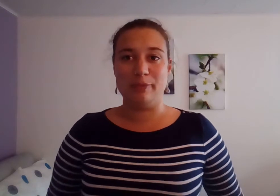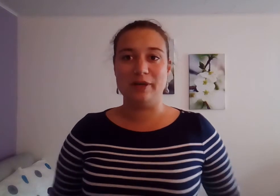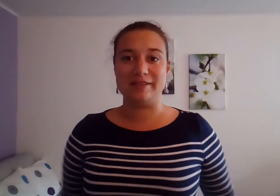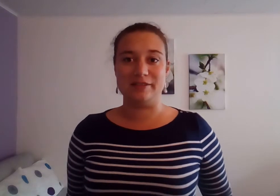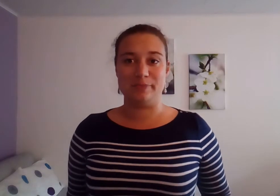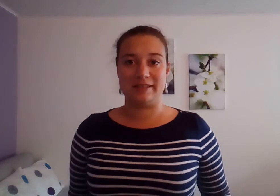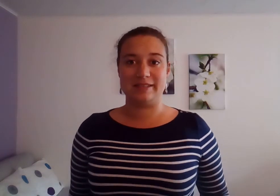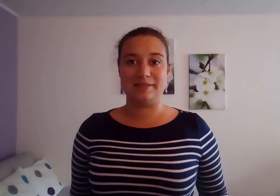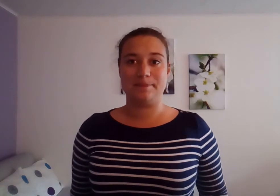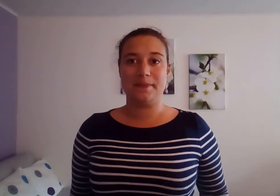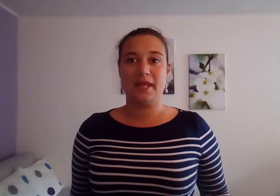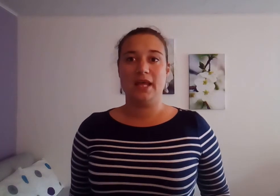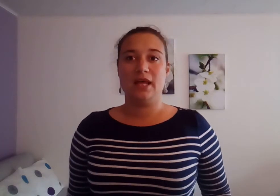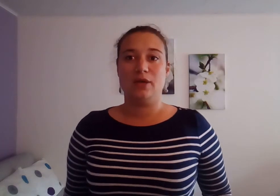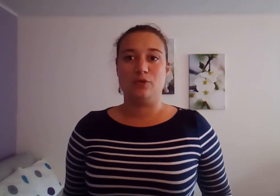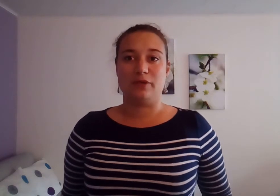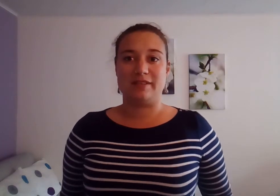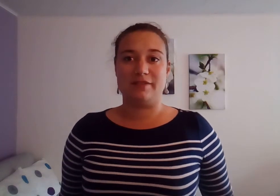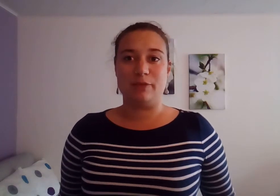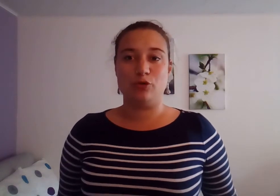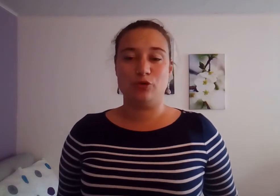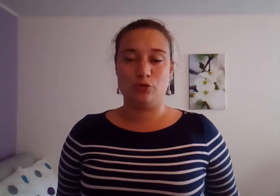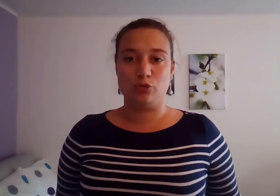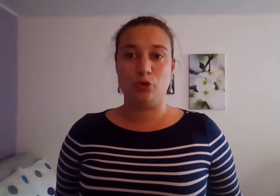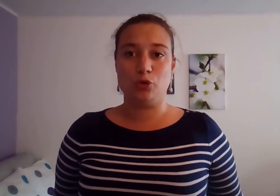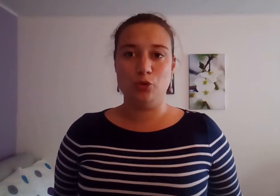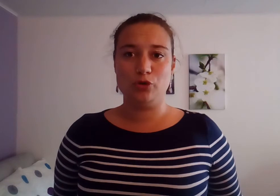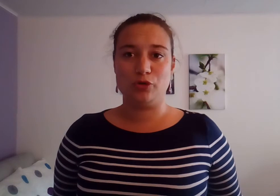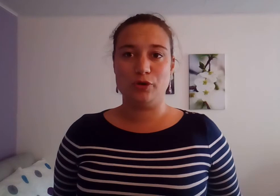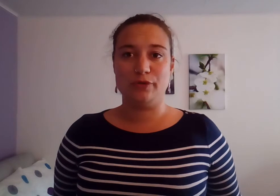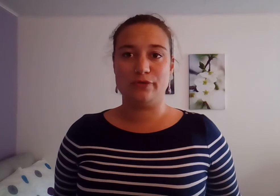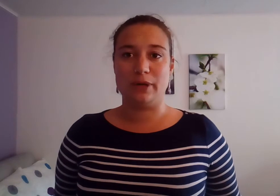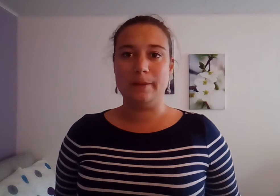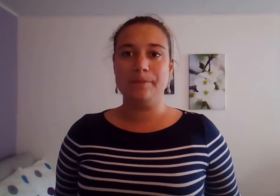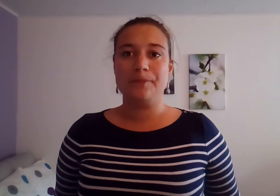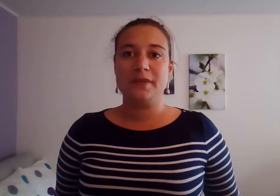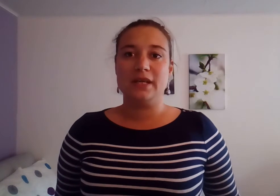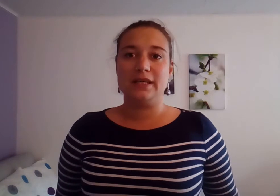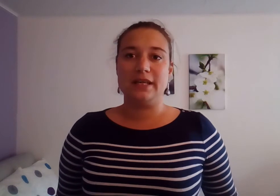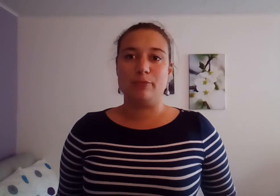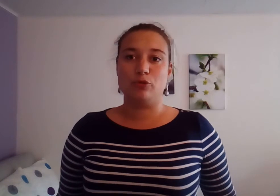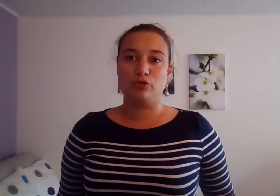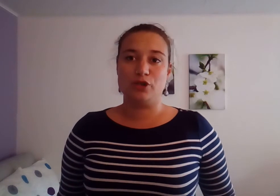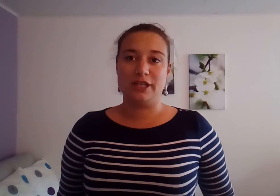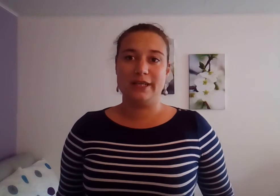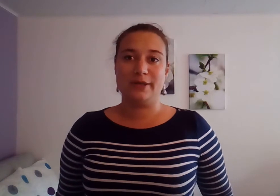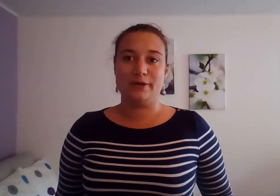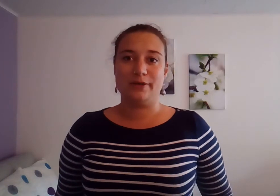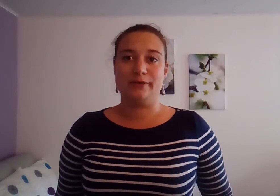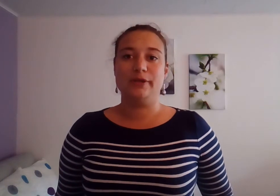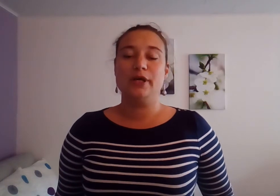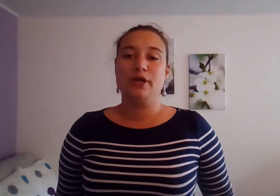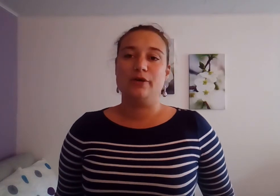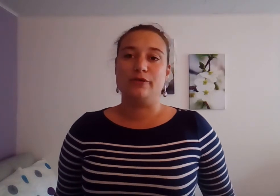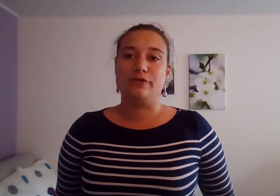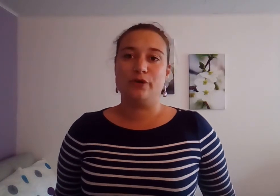rapport à ce qui se passe. Donc voilà, c'est vraiment une ronde courte, encore une fois, qui a pour sujet vos